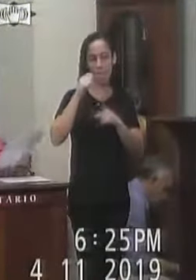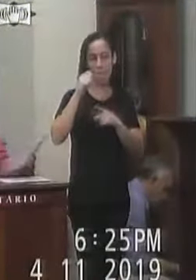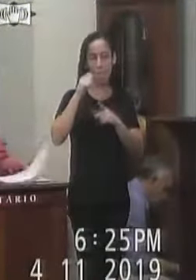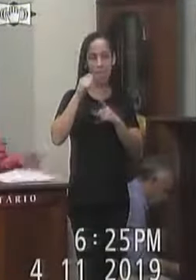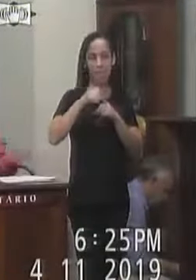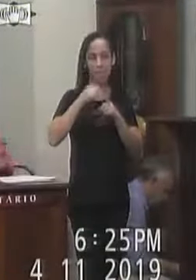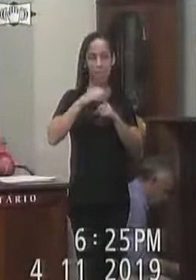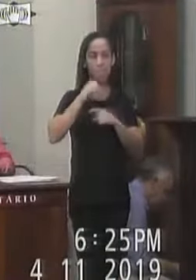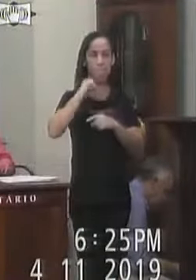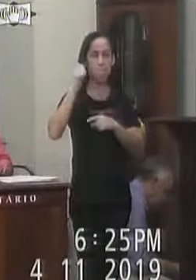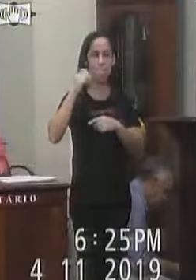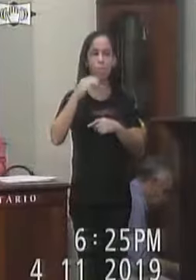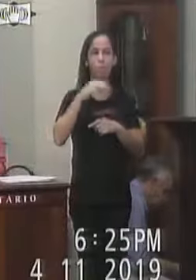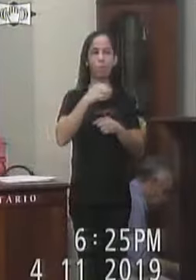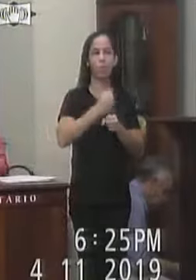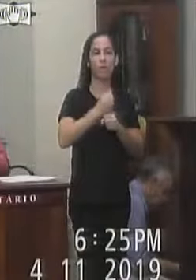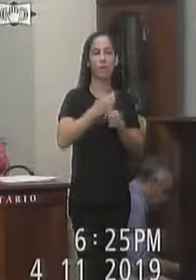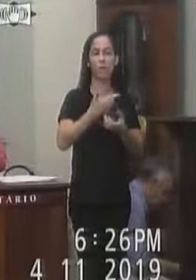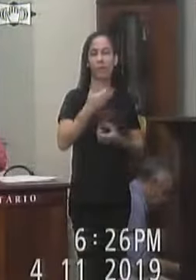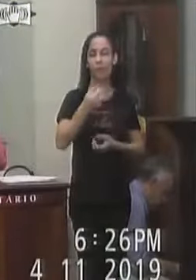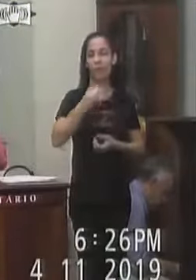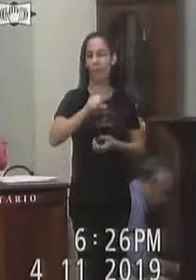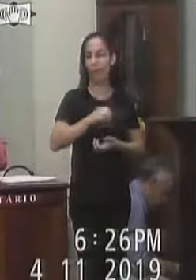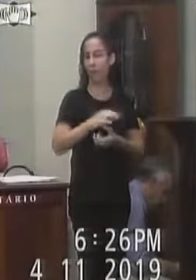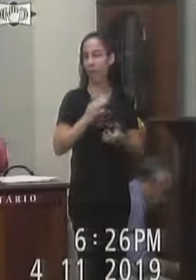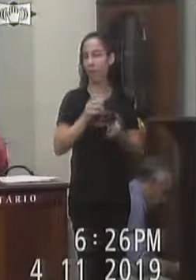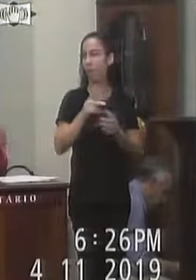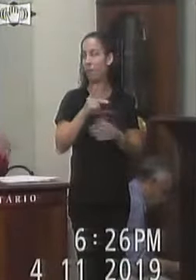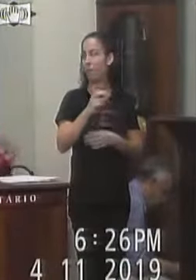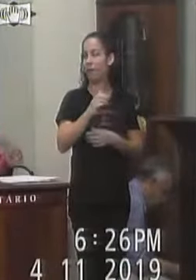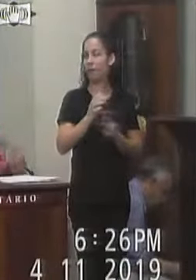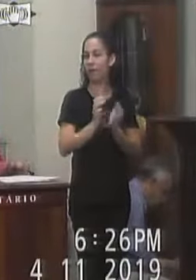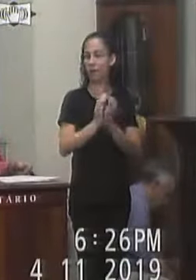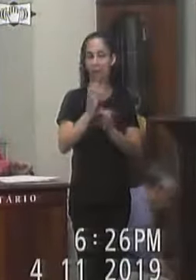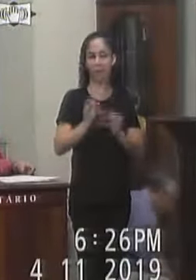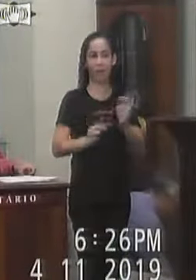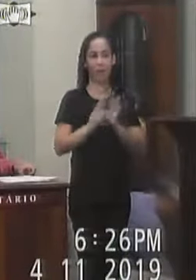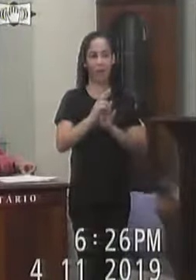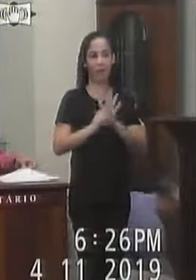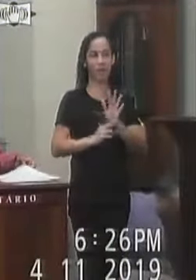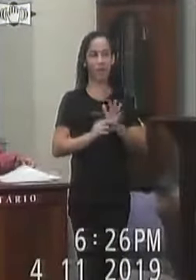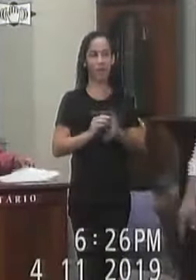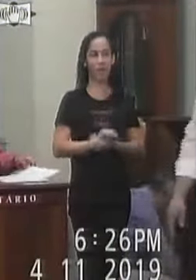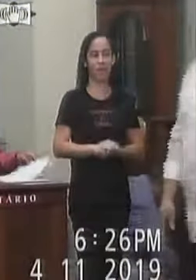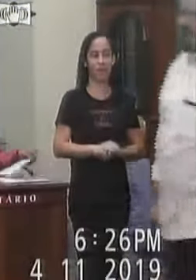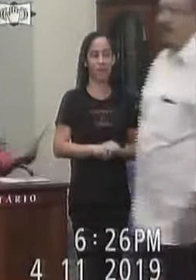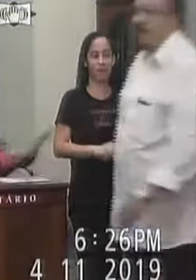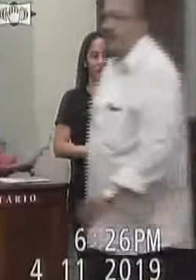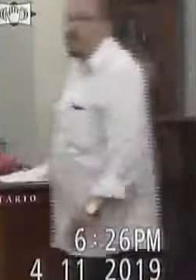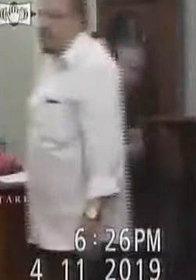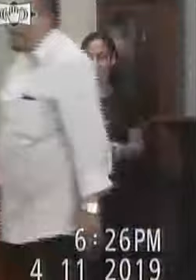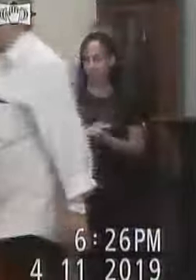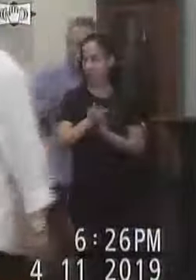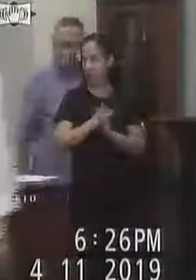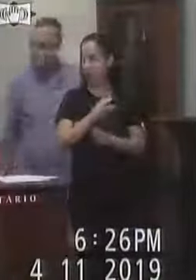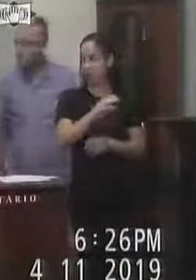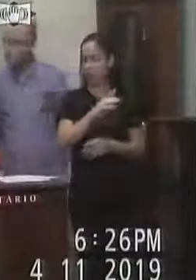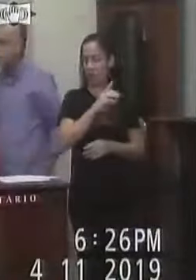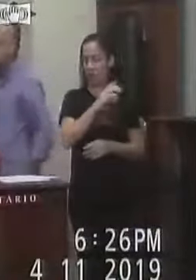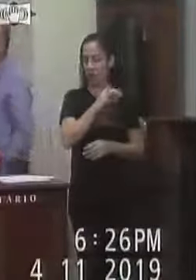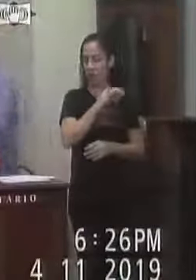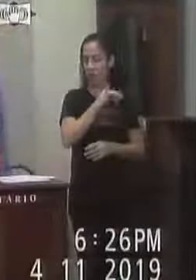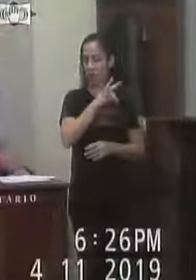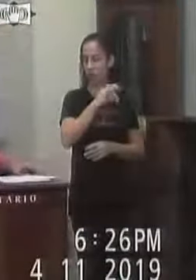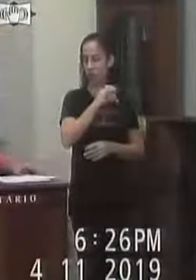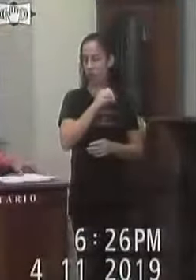Vamos agora Para o parecer Da comissão De justiça Redação Concedendo o título Norífico De Benemérico